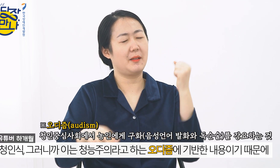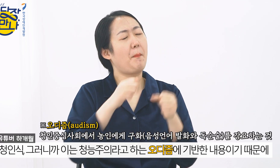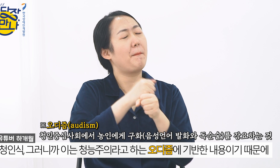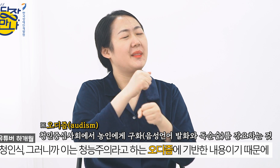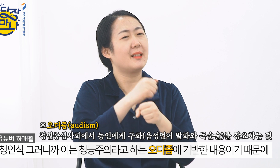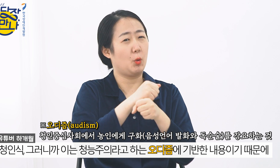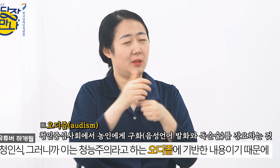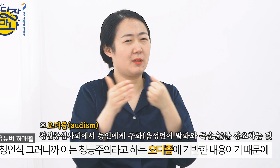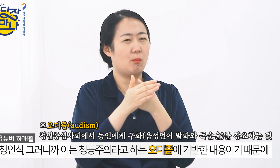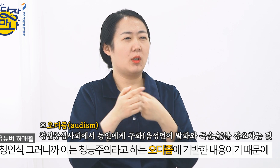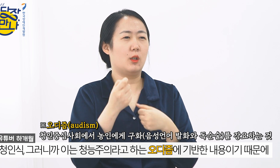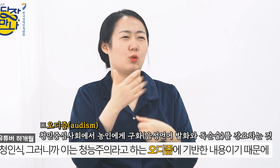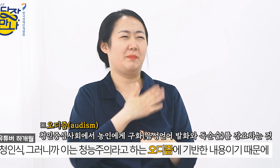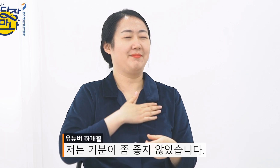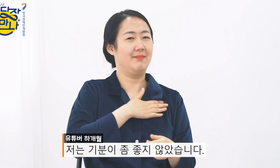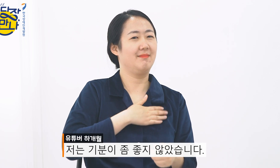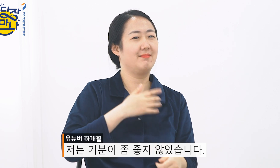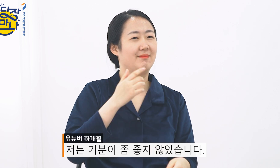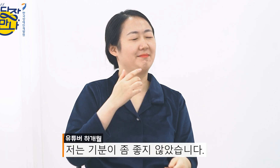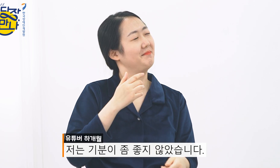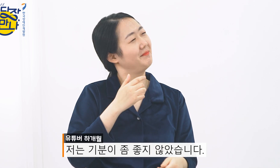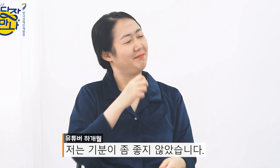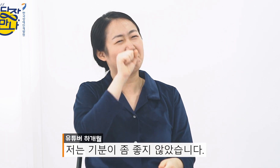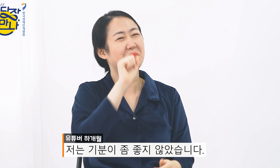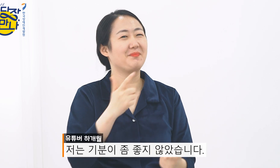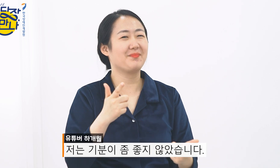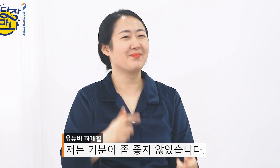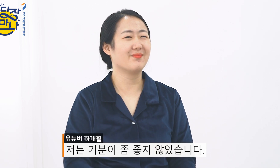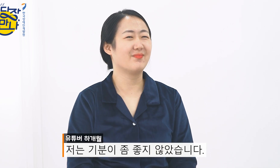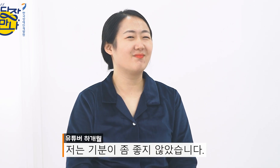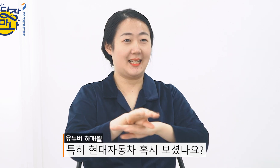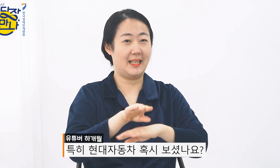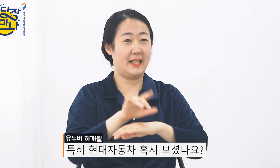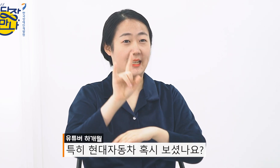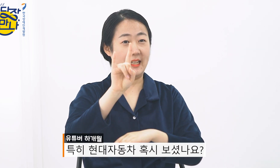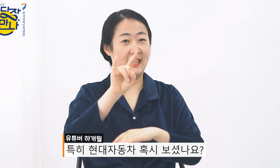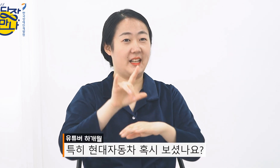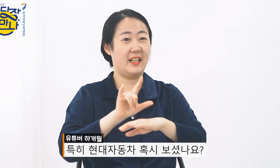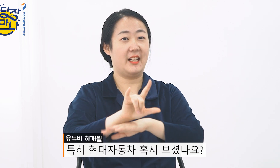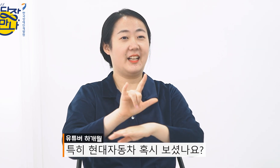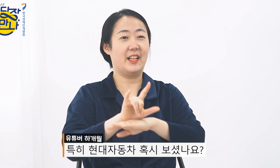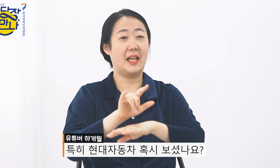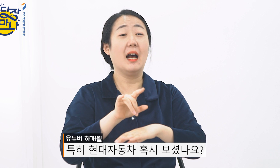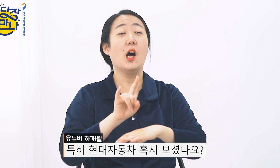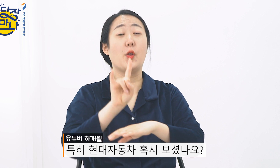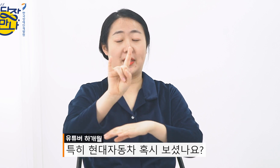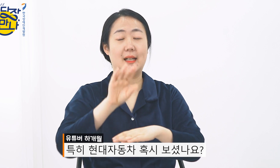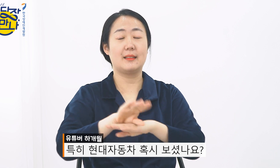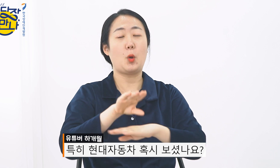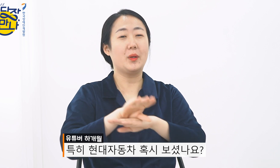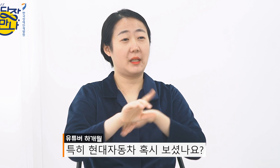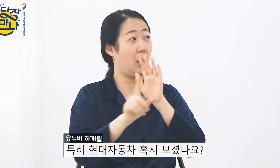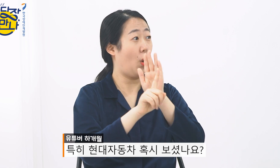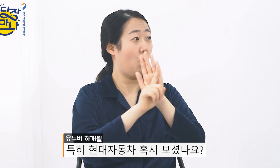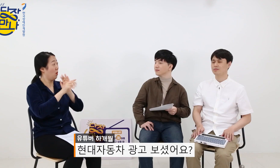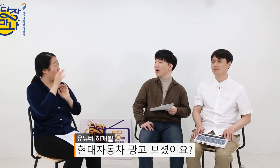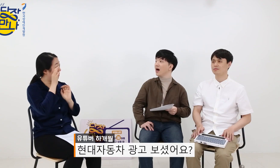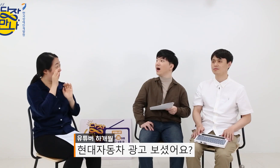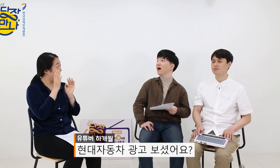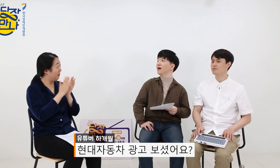기반한 내용이기 때문에 저는 기분이 굉장히 안 좋았습니다 특히 이제 현대자동차 혹시 보셨나요? 현대자동차